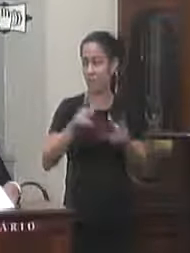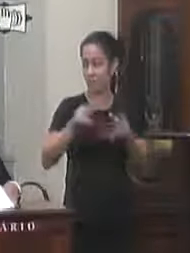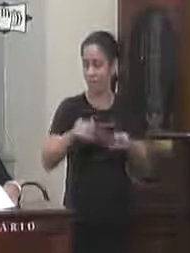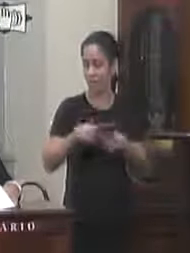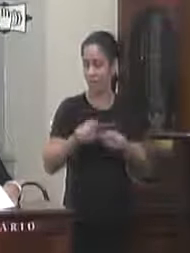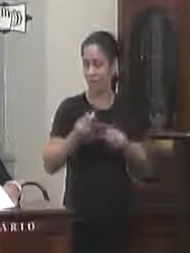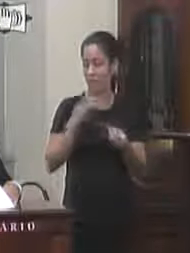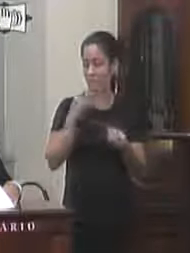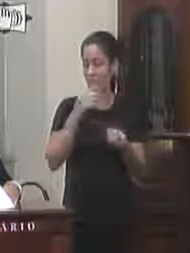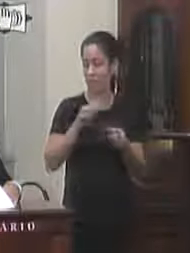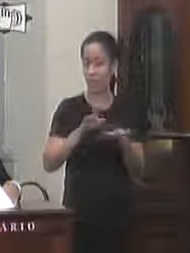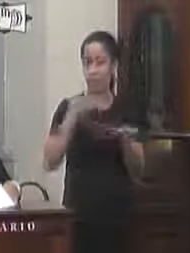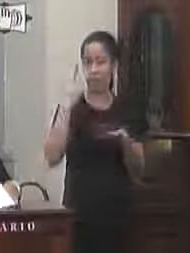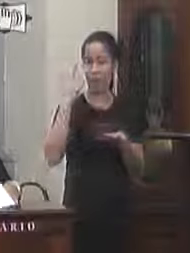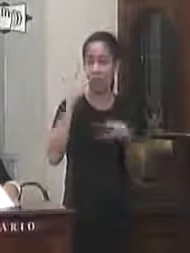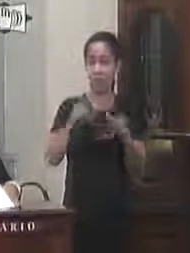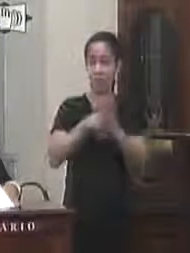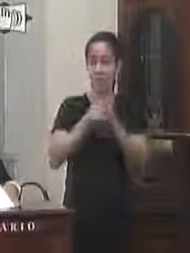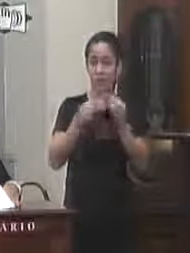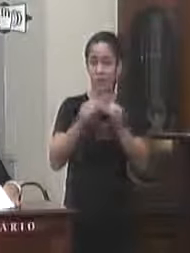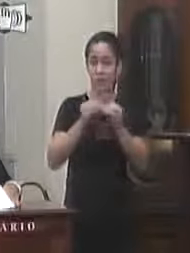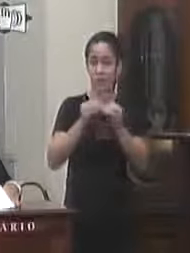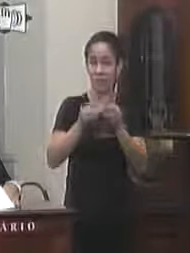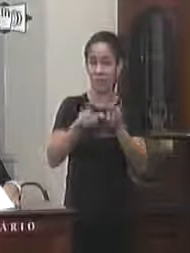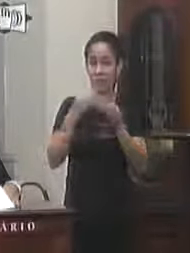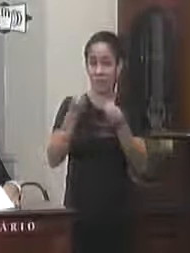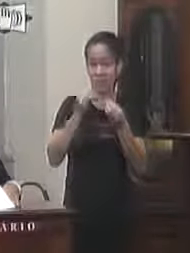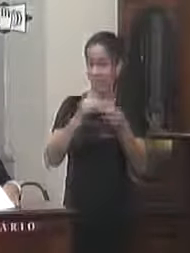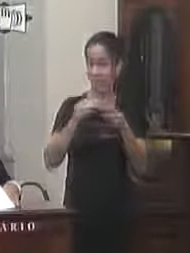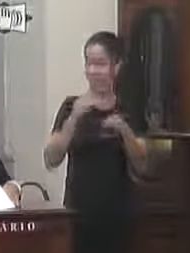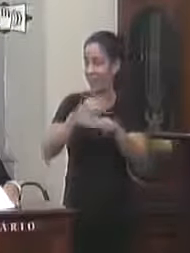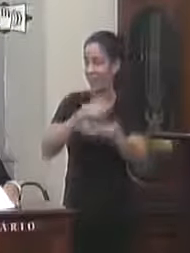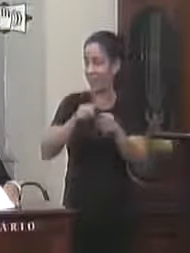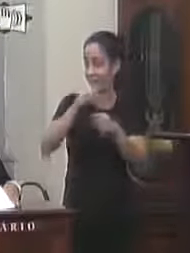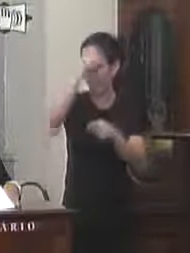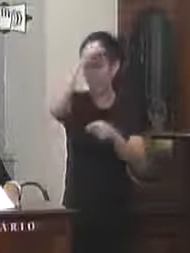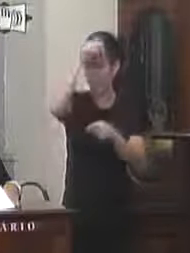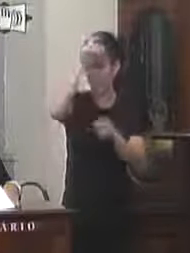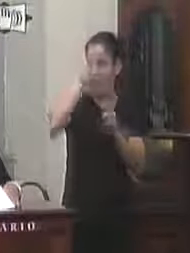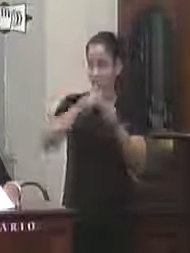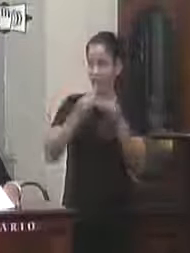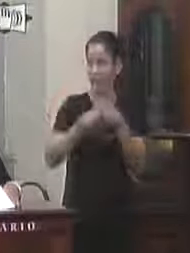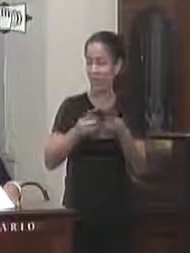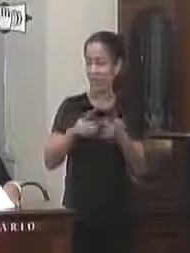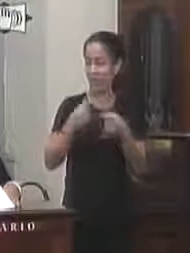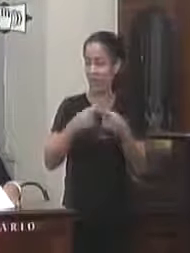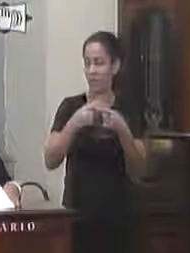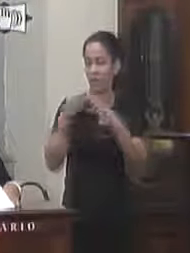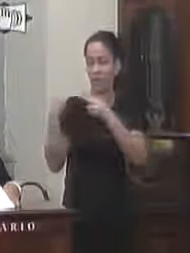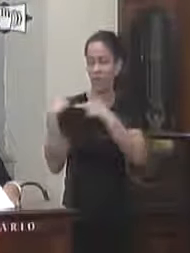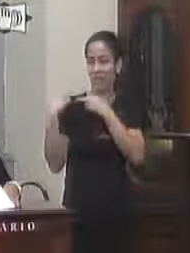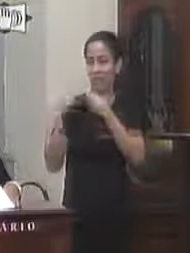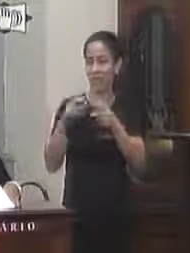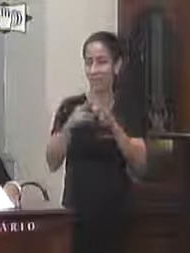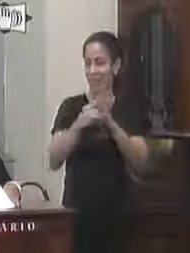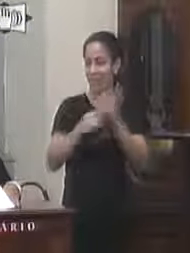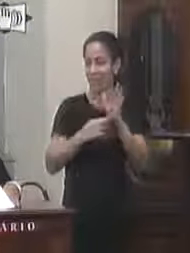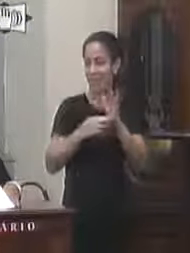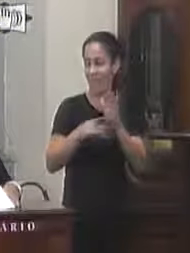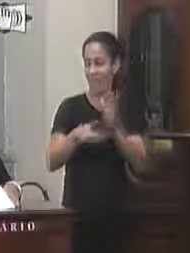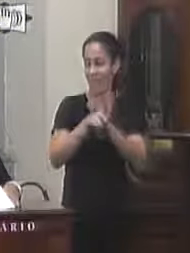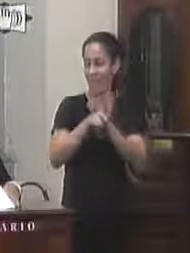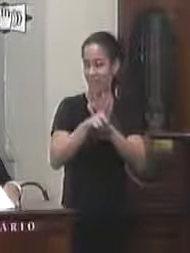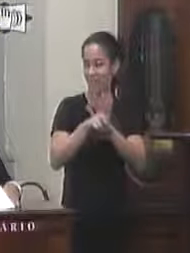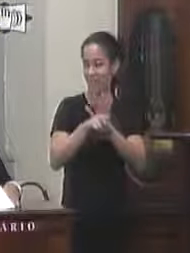atribuir que a normalização da regulamentação seja essa lei não invadiu matéria reservada ao chefe do poder executivo pois cabe a segunda regra constitucional